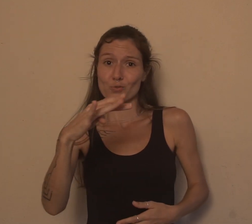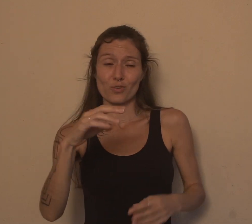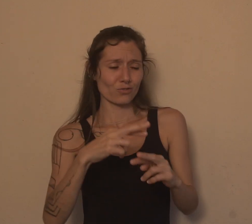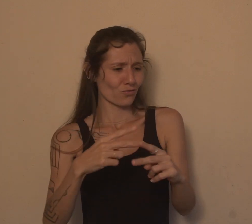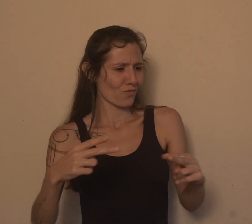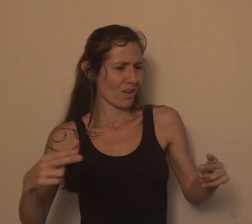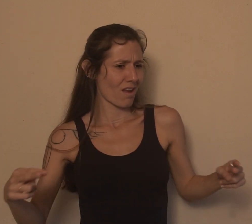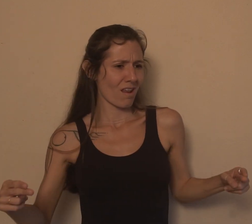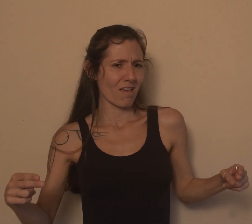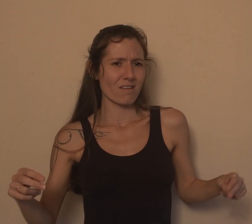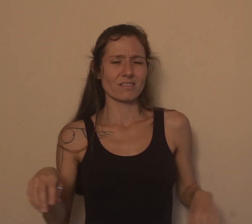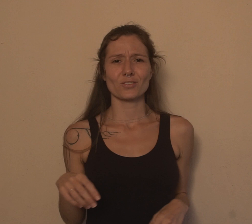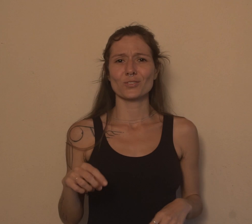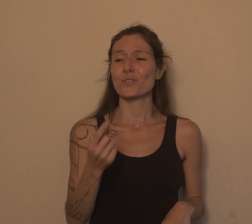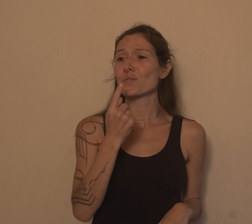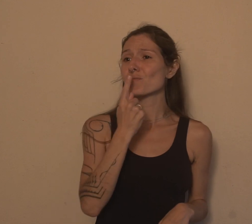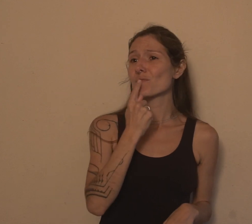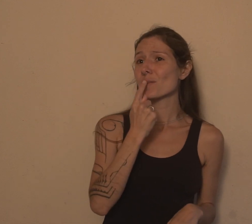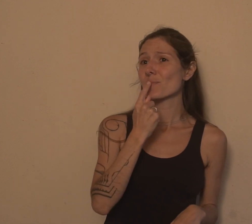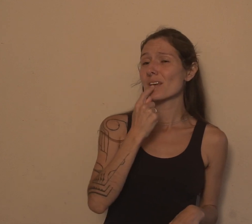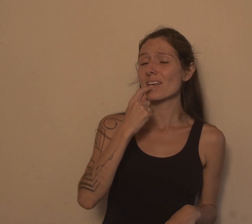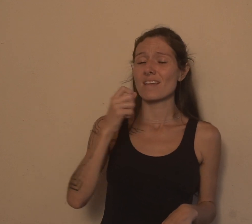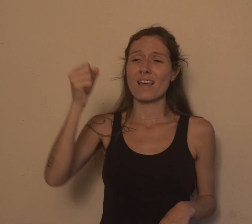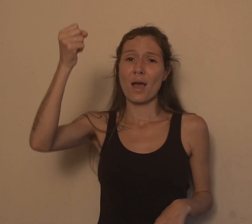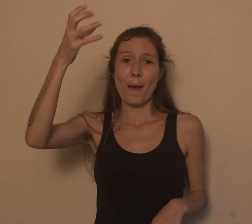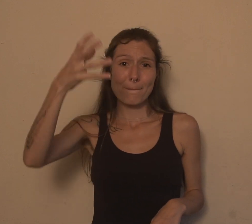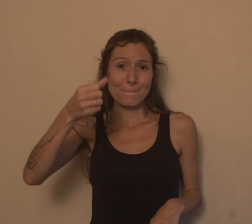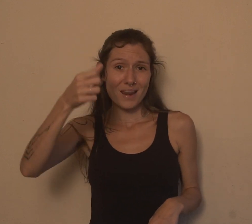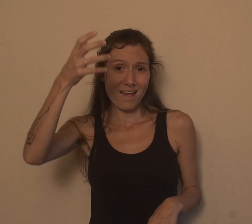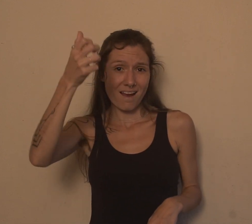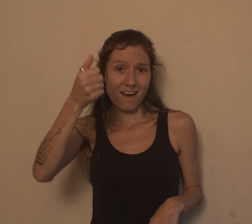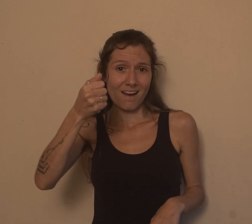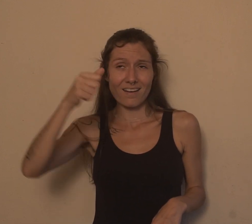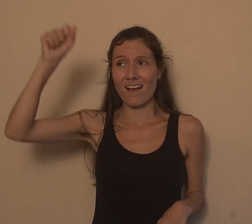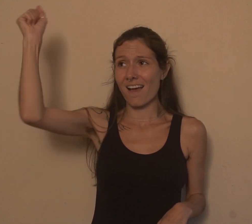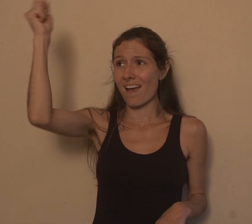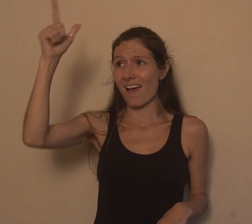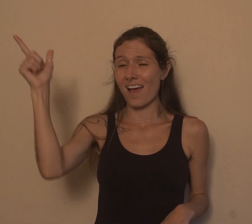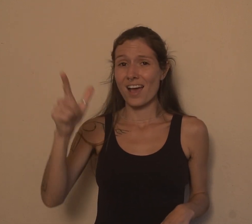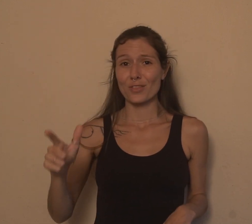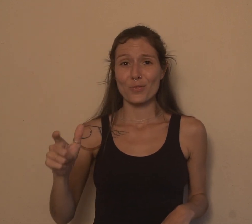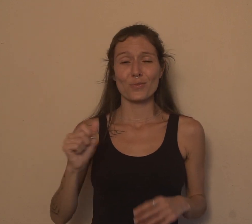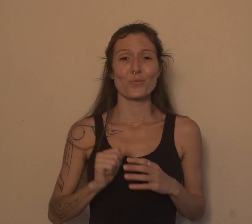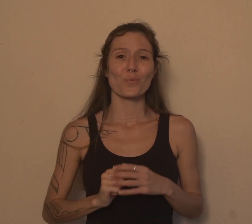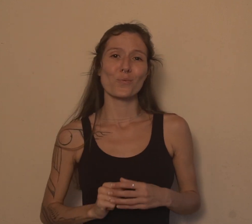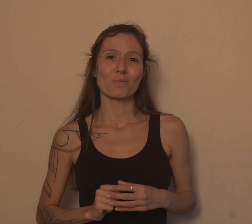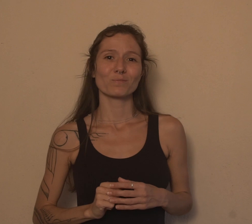Sano Rosário é branco, Sano Bastião é branco também. Isso faz ela de outra cor também, para